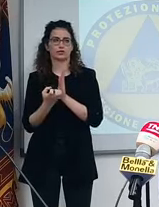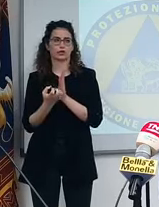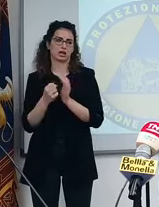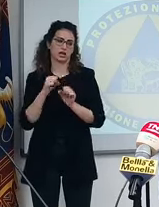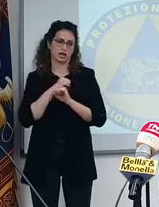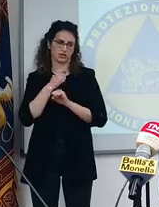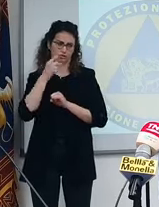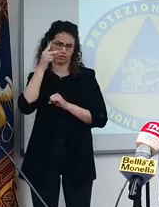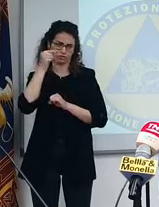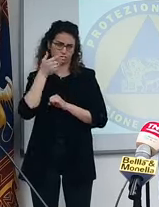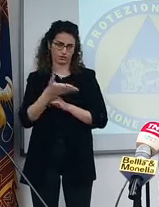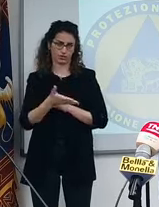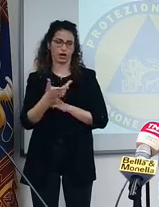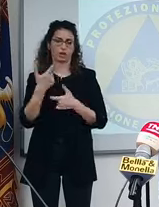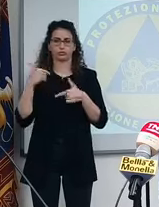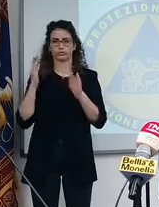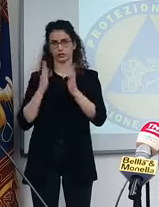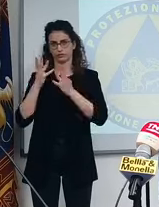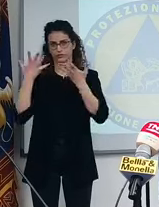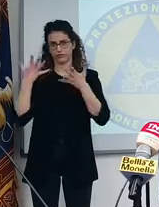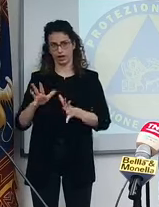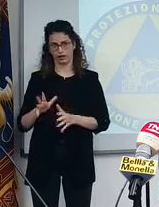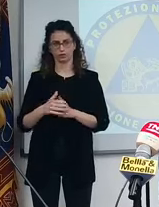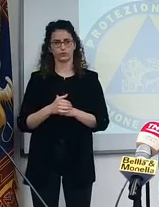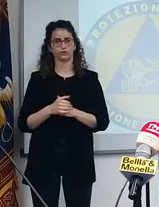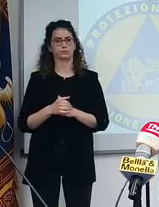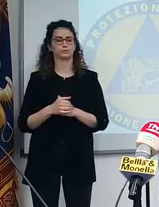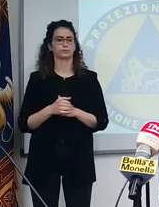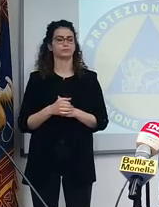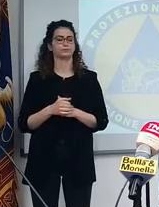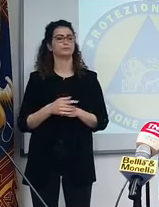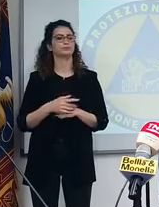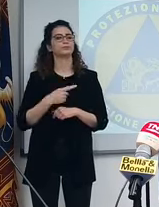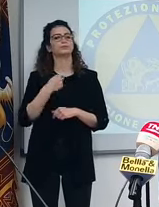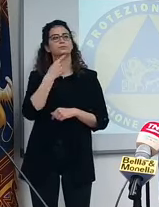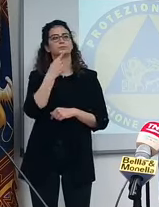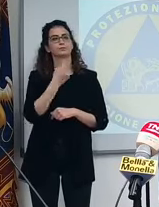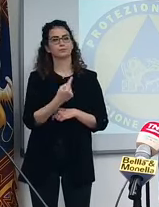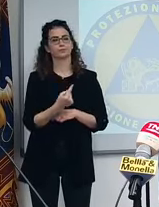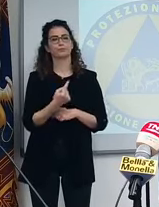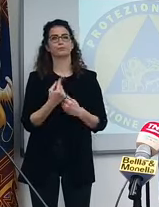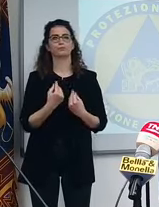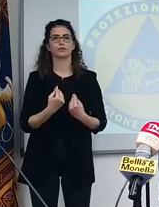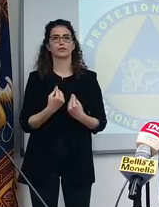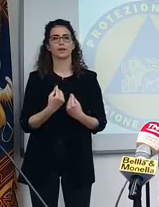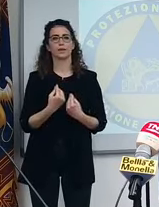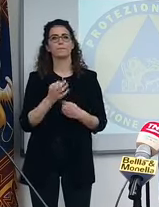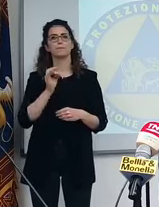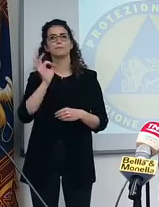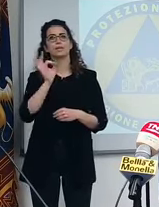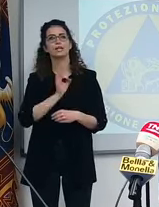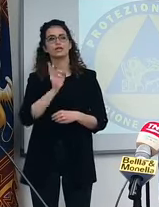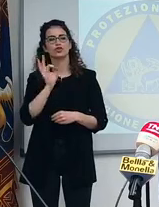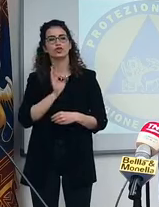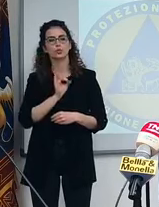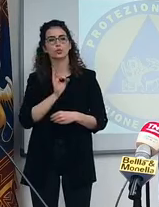conosciate già perché vi siete confrontati. Diciamo, in che misura, in che percentuale,